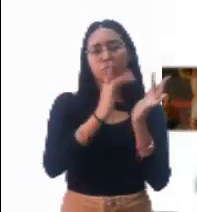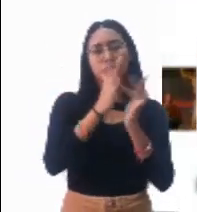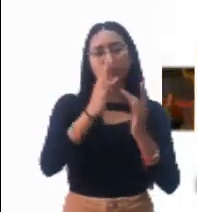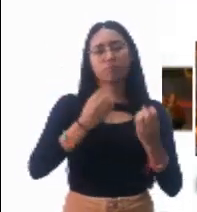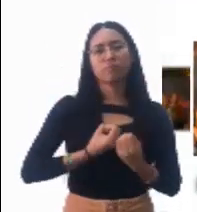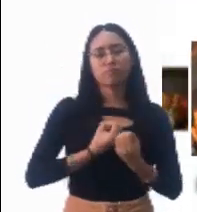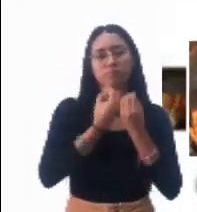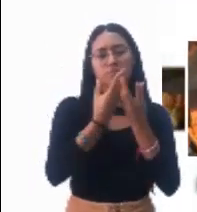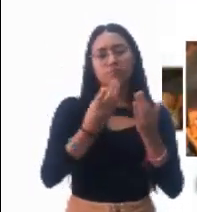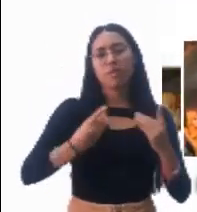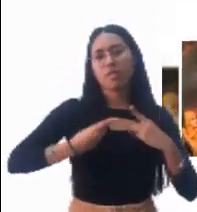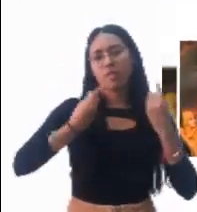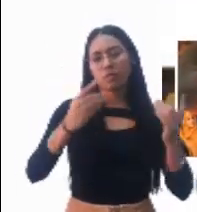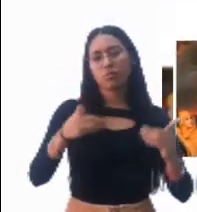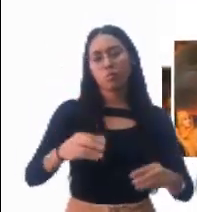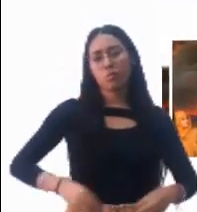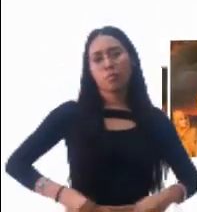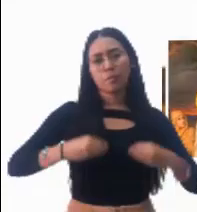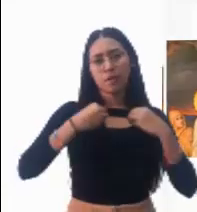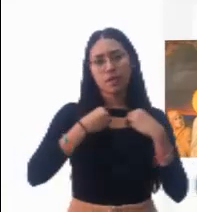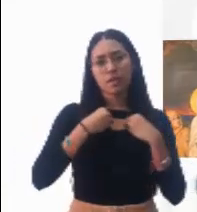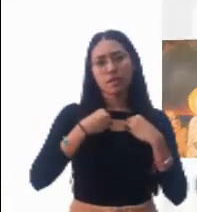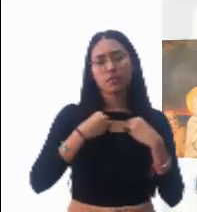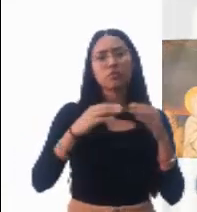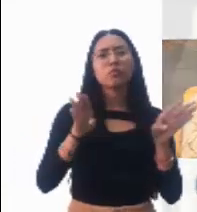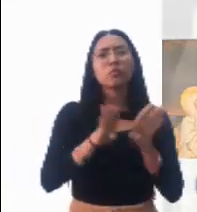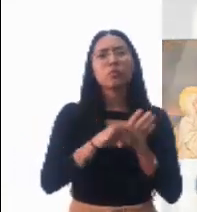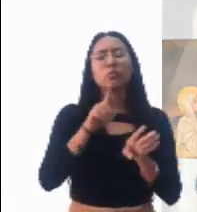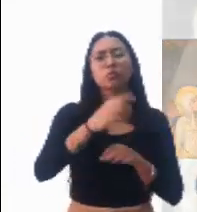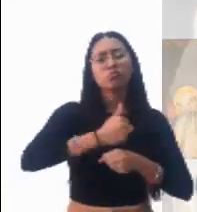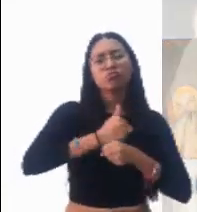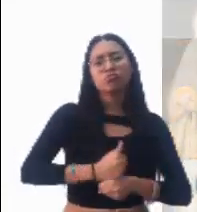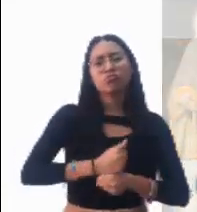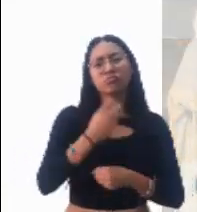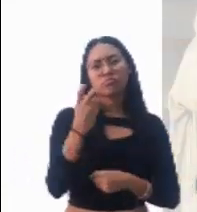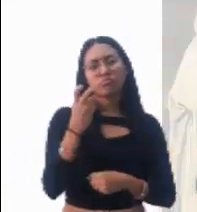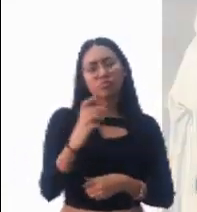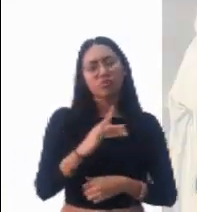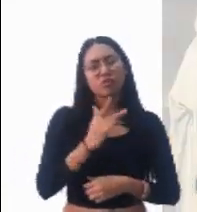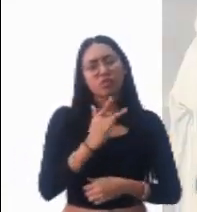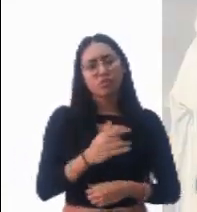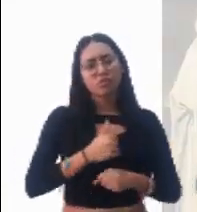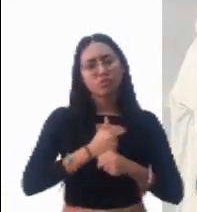has entregado tu vida. ¿Cómo has podido soportar estos sufrimientos?